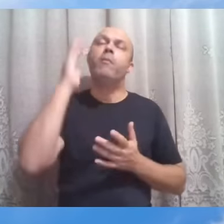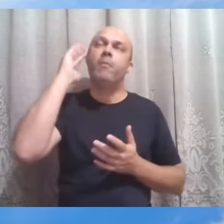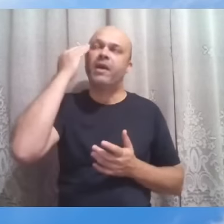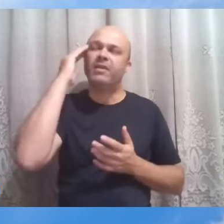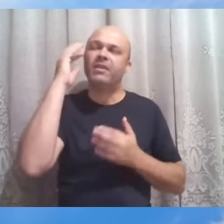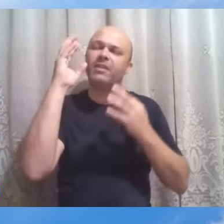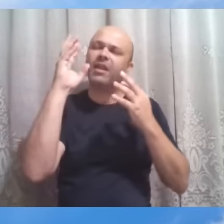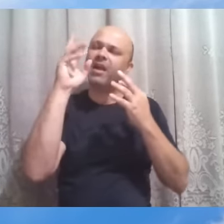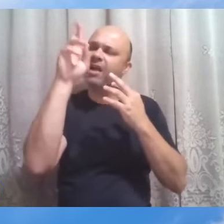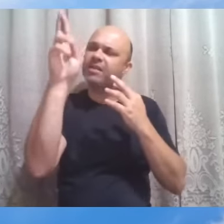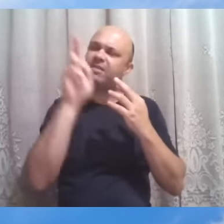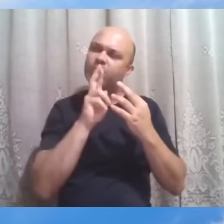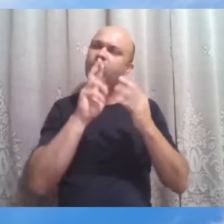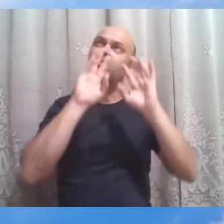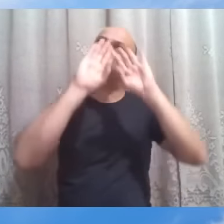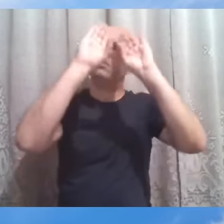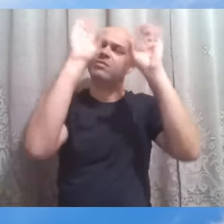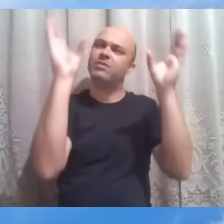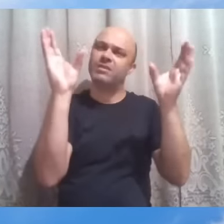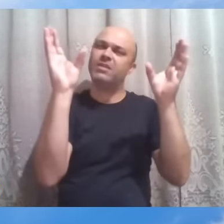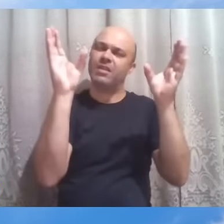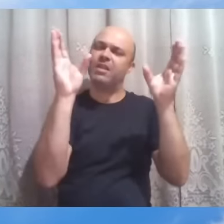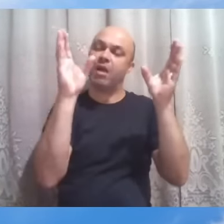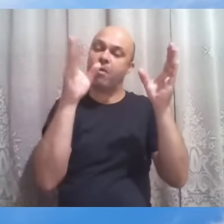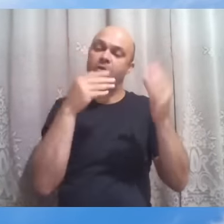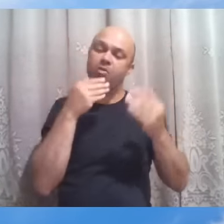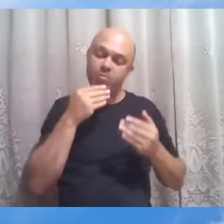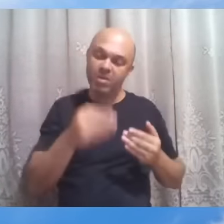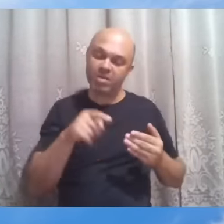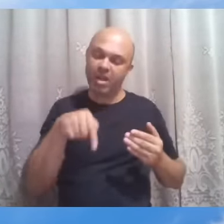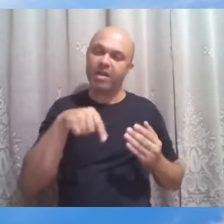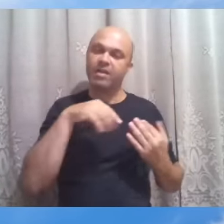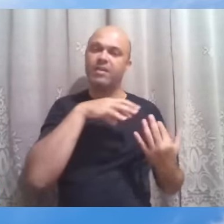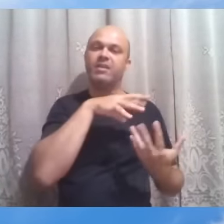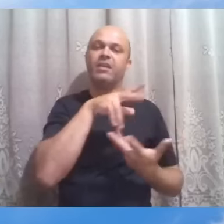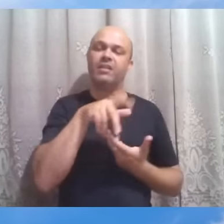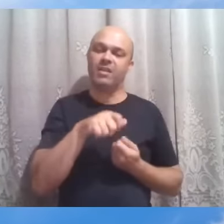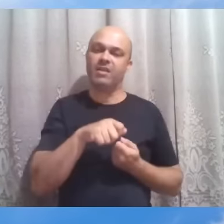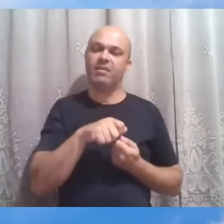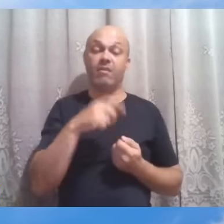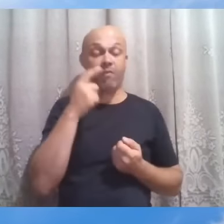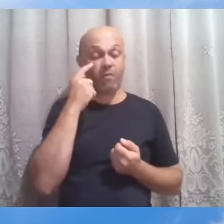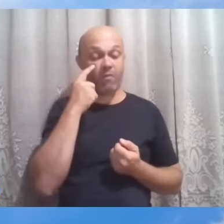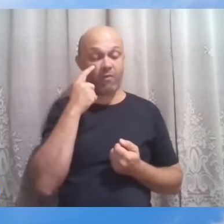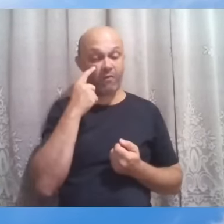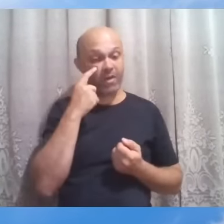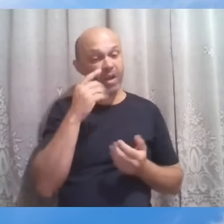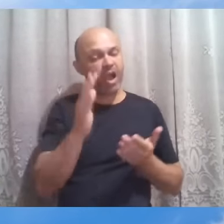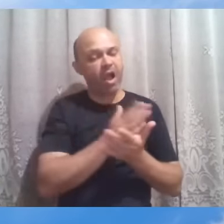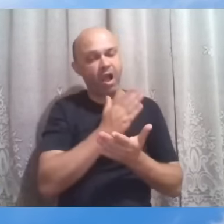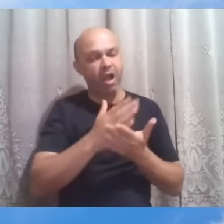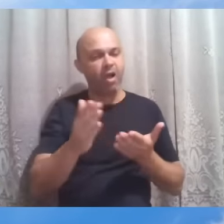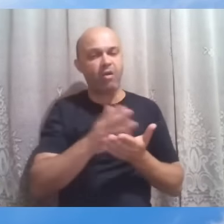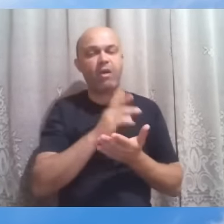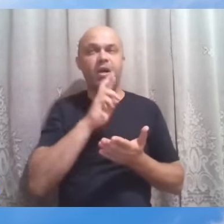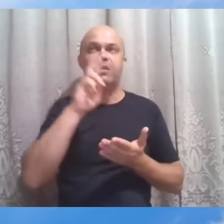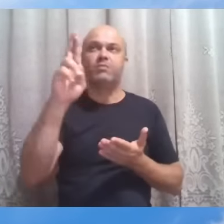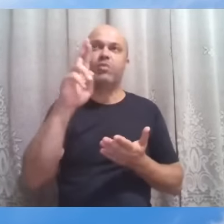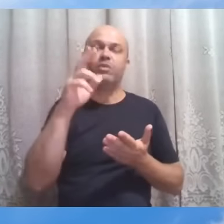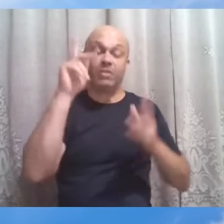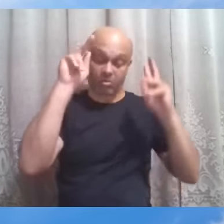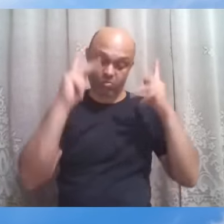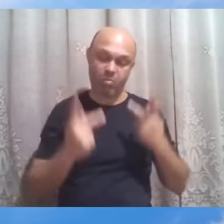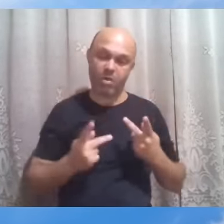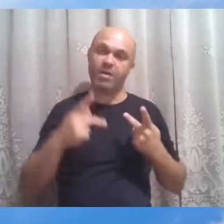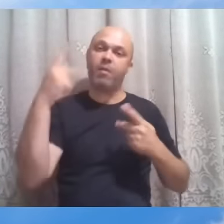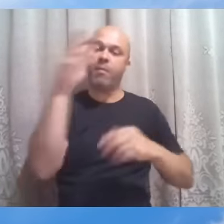respostas celestiais às rogativas terrestres, vejamos algumas dessas respostas humanas aos anseios da natureza. Então, ele traz